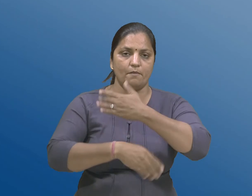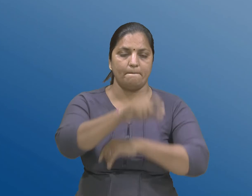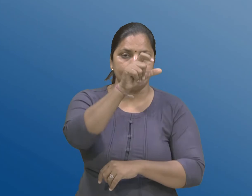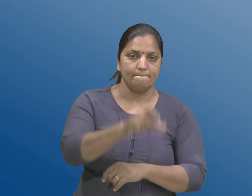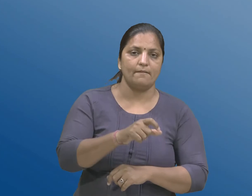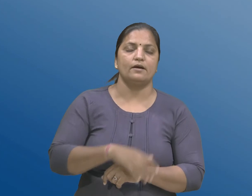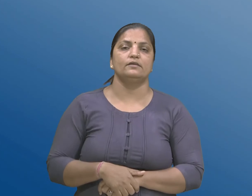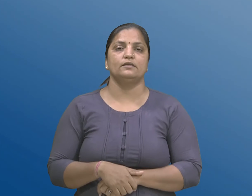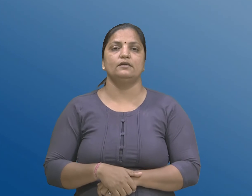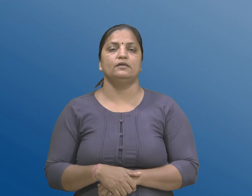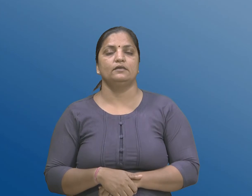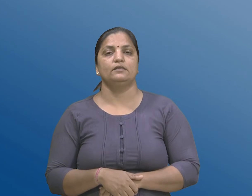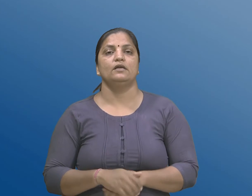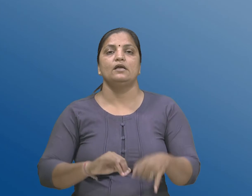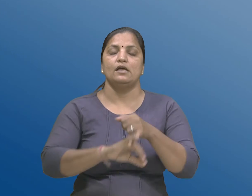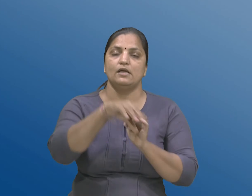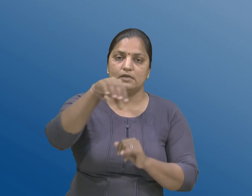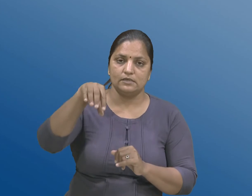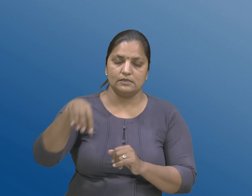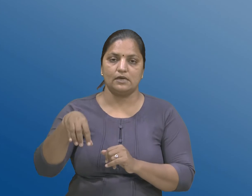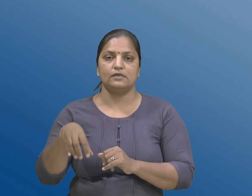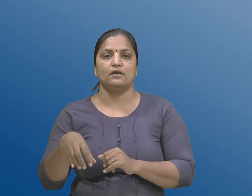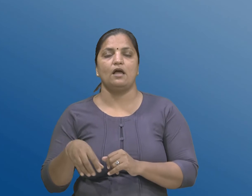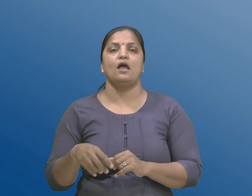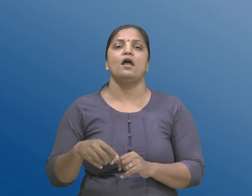राज्य निदिना इसाबों तया करवा माटे ना पत्रक